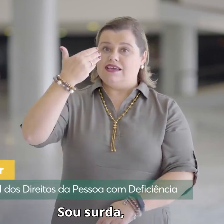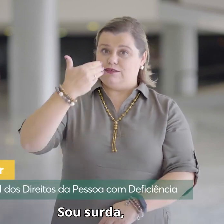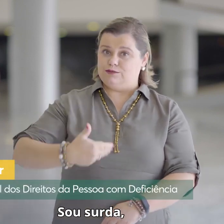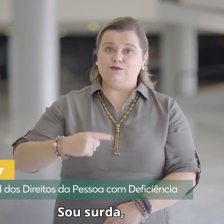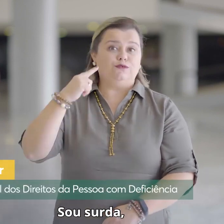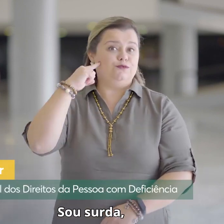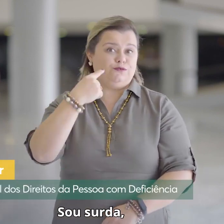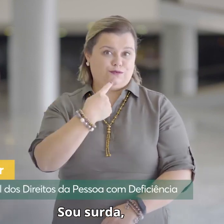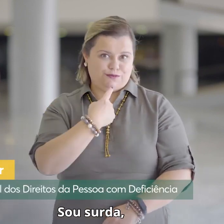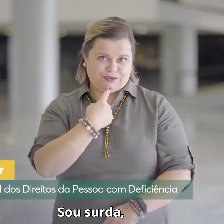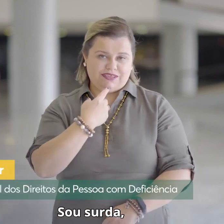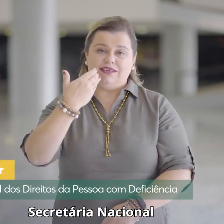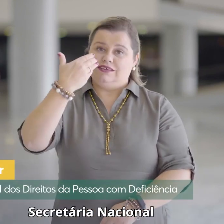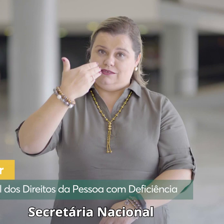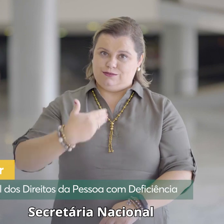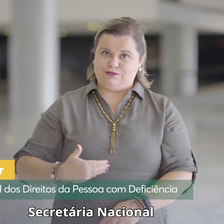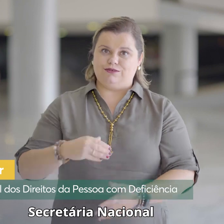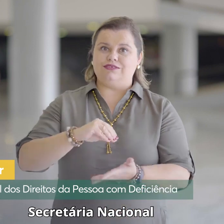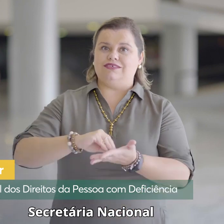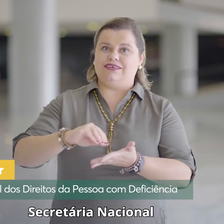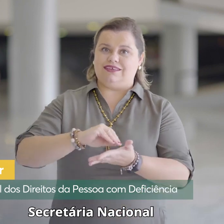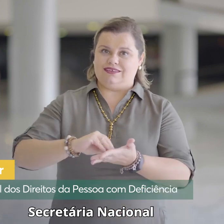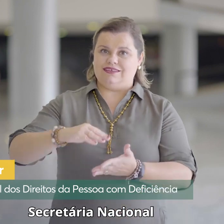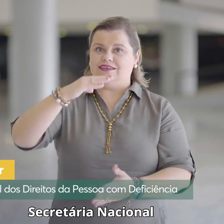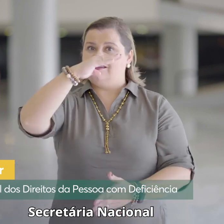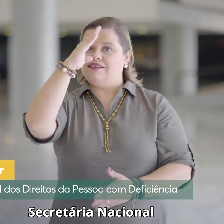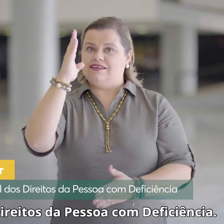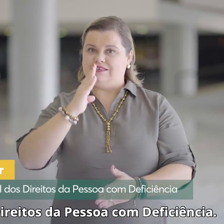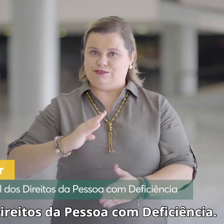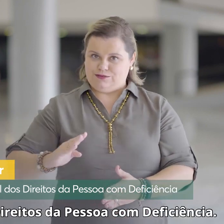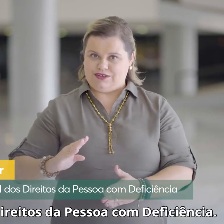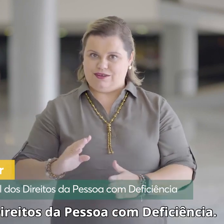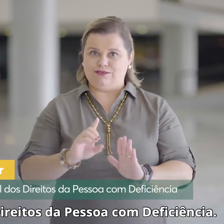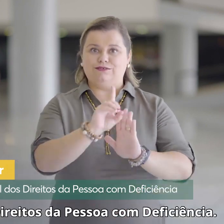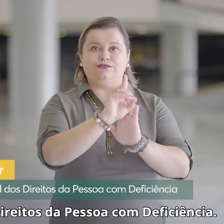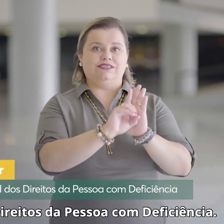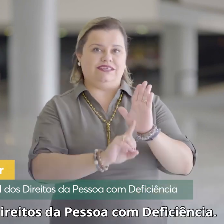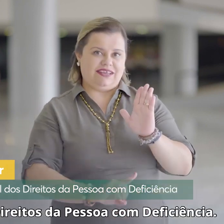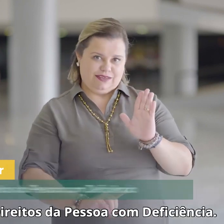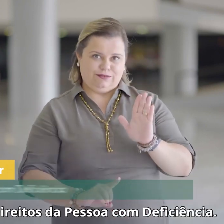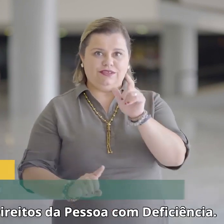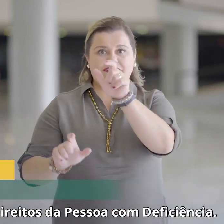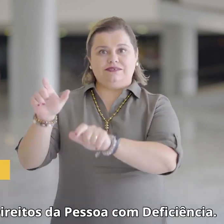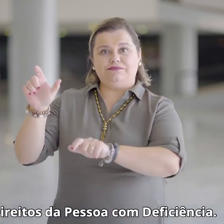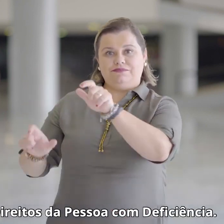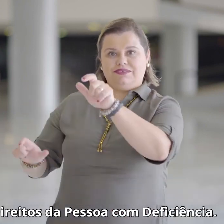surda, secretária nacional dos direitos da pessoa com deficiência.